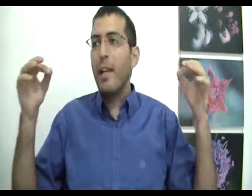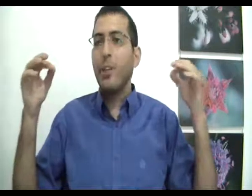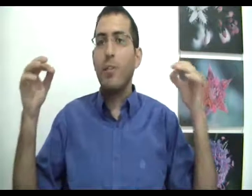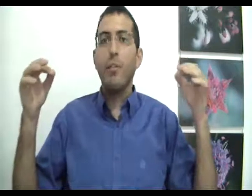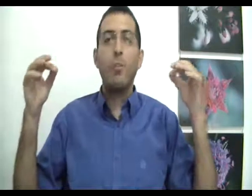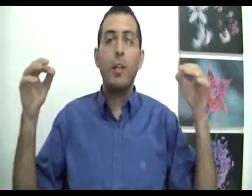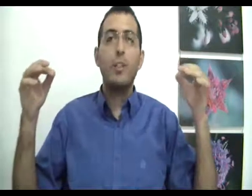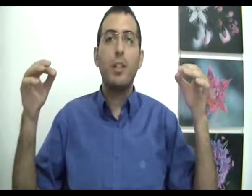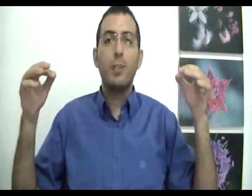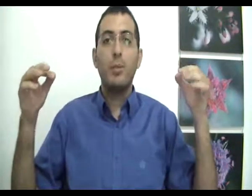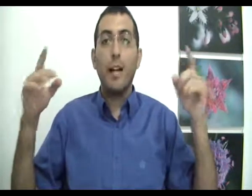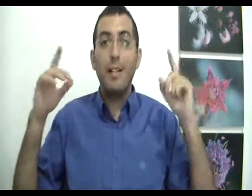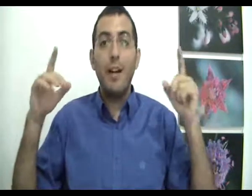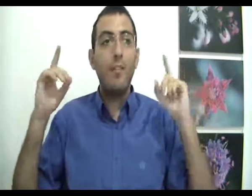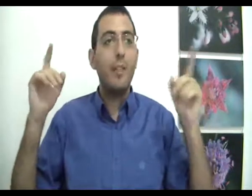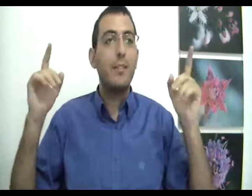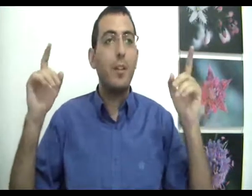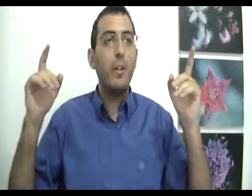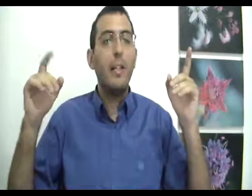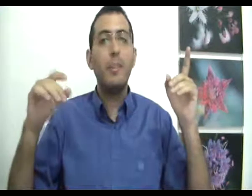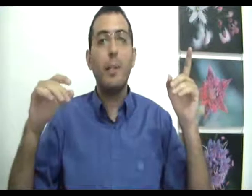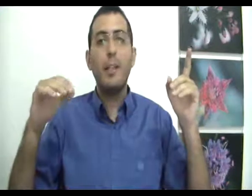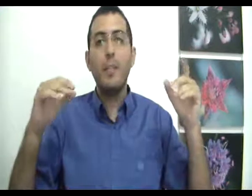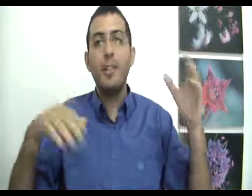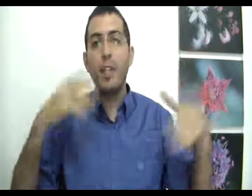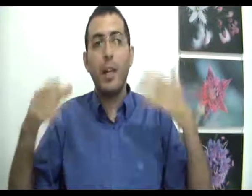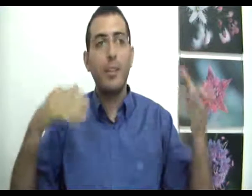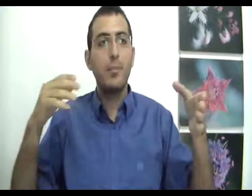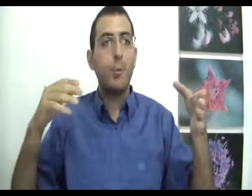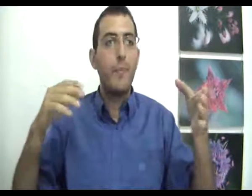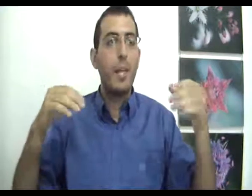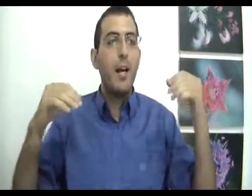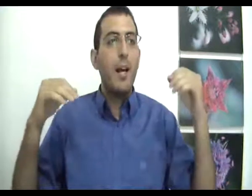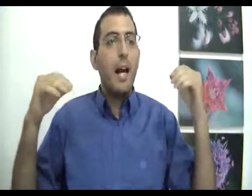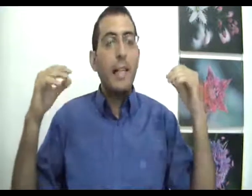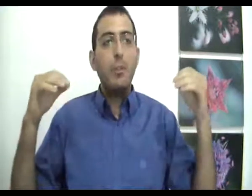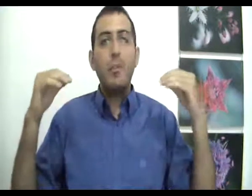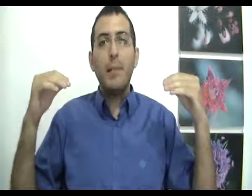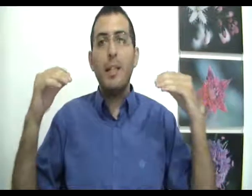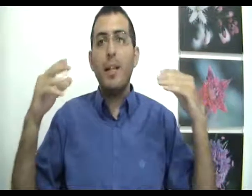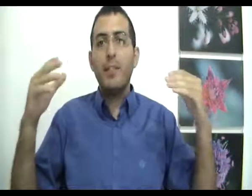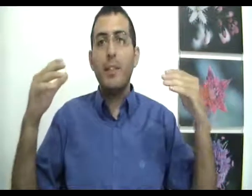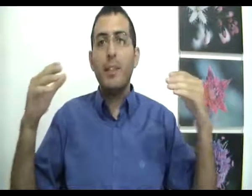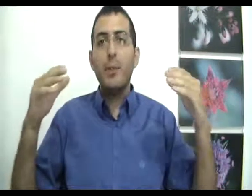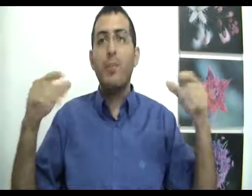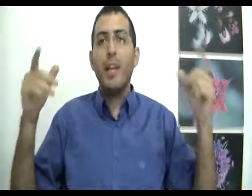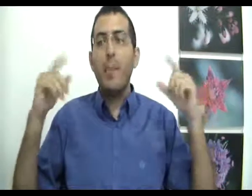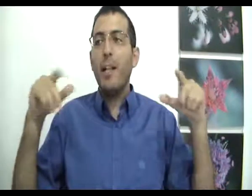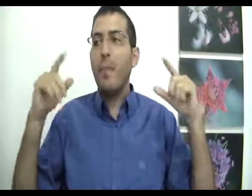להשתבות מוחלטת של המציאות על ידי הבנה זה לא העניין שבן אדם יהיה לשקר את עצמו העניין הוא שבן אדם צריך להבין את המציאות ואם האדם